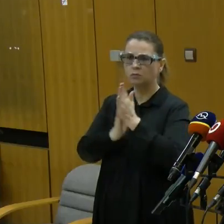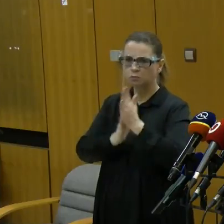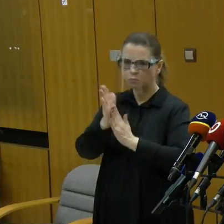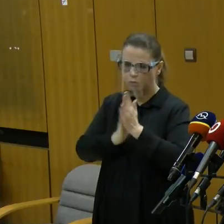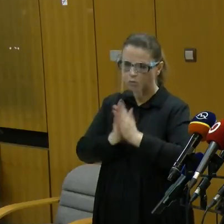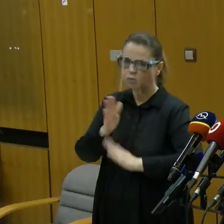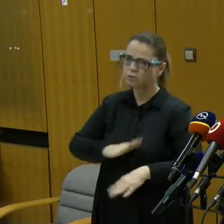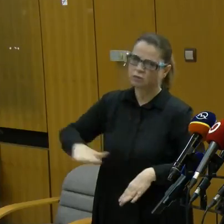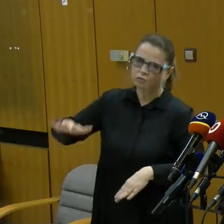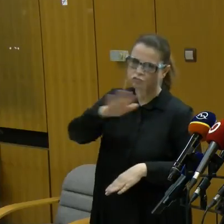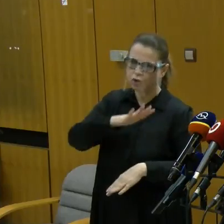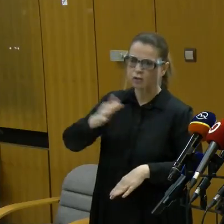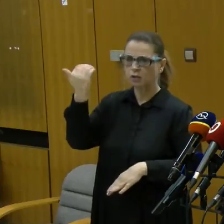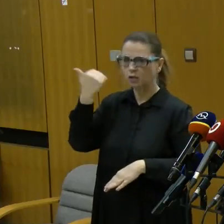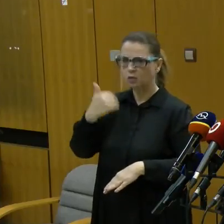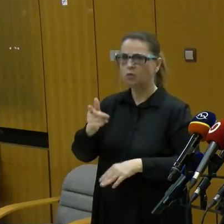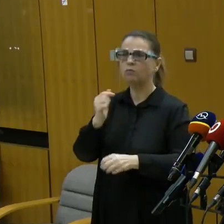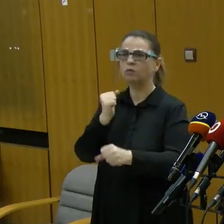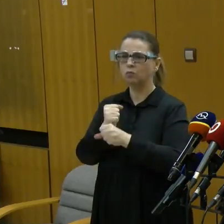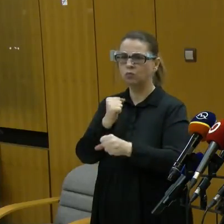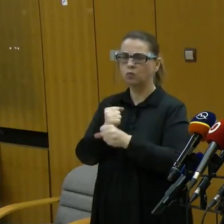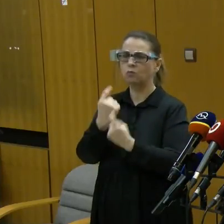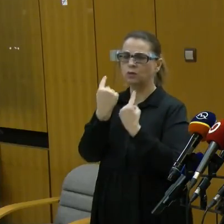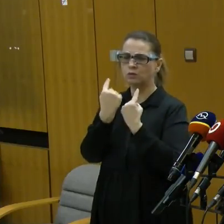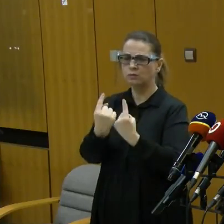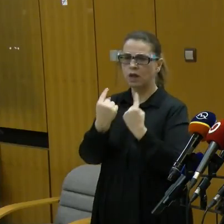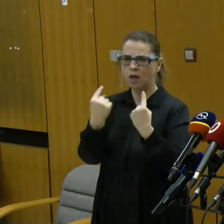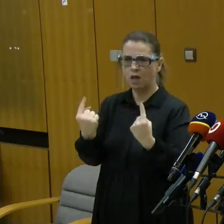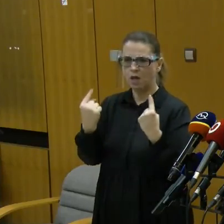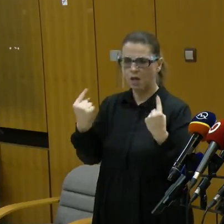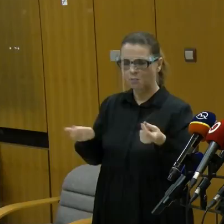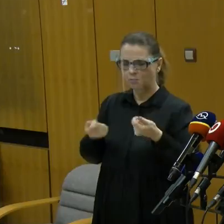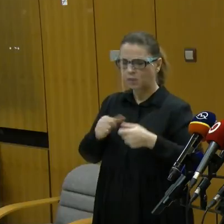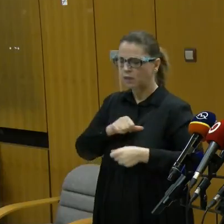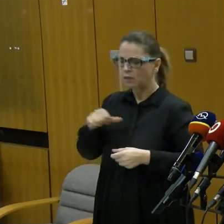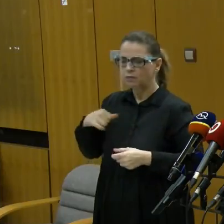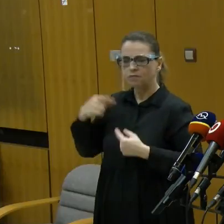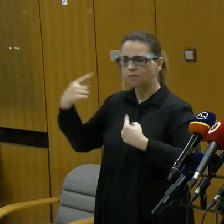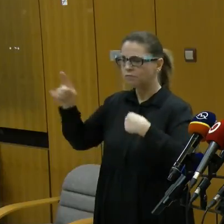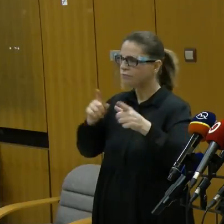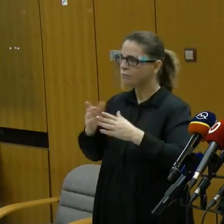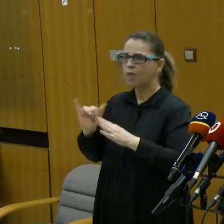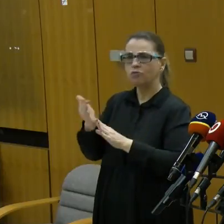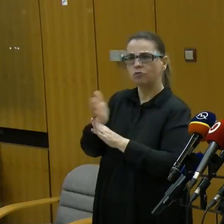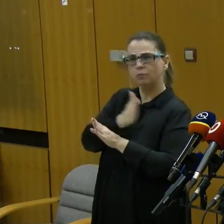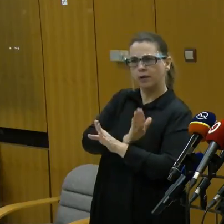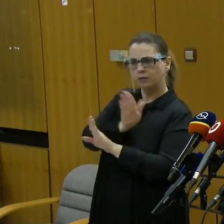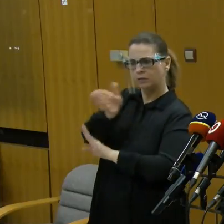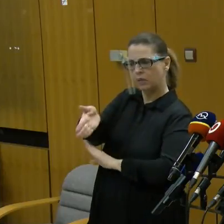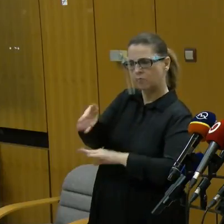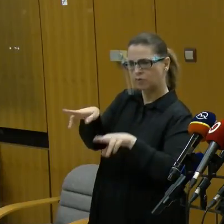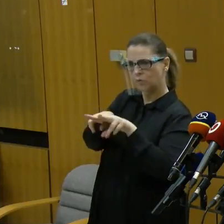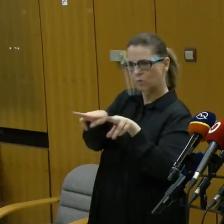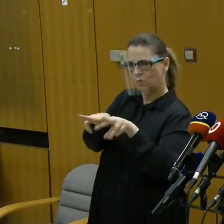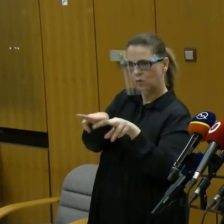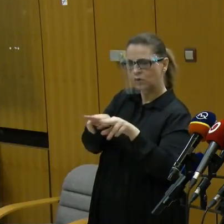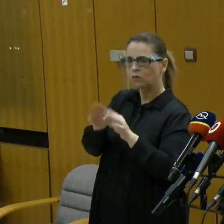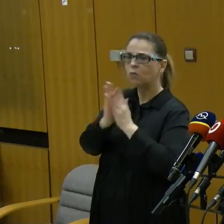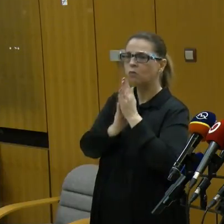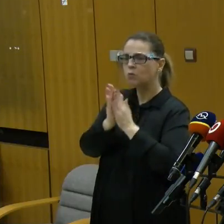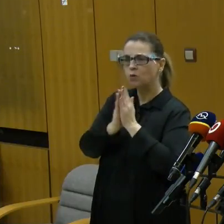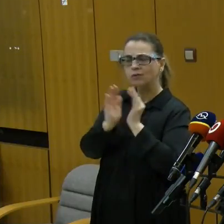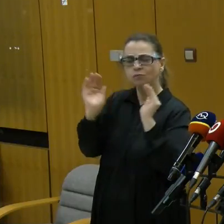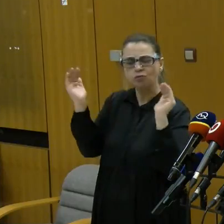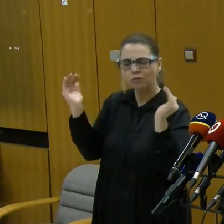všetkých zodpovedných ľudí, urobte si ten lockdown sami, predtým, ako pôjdete navštíviť svojich príbuzných. Minimalizujte